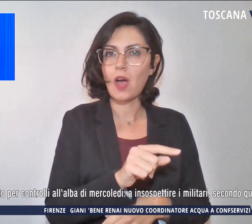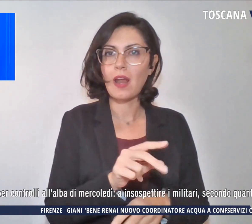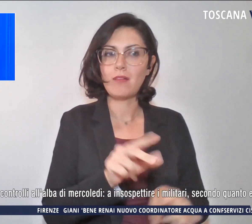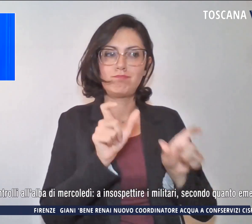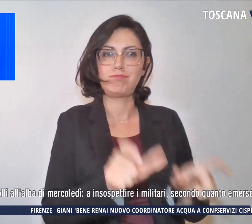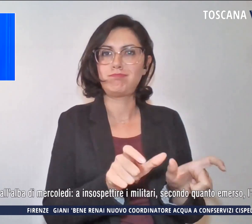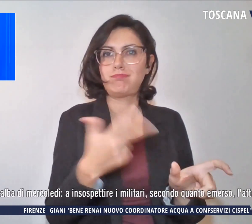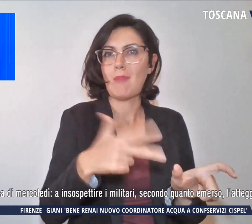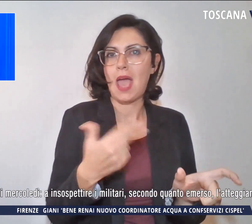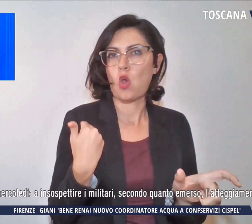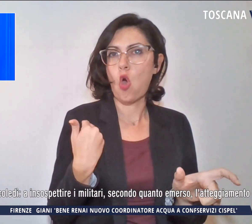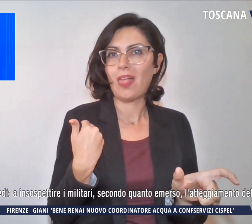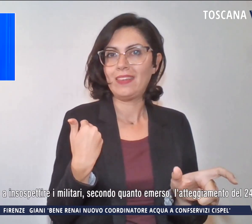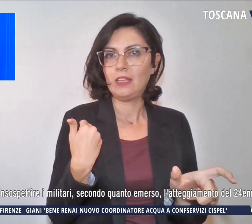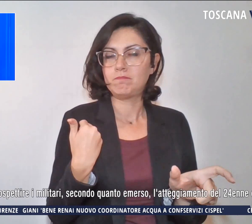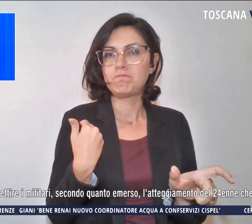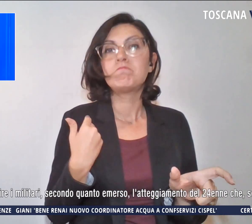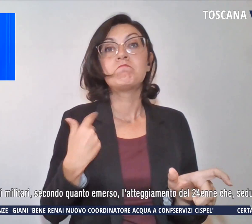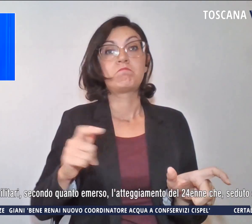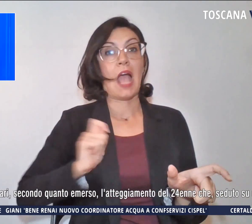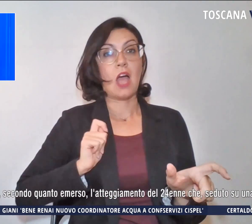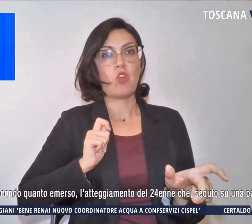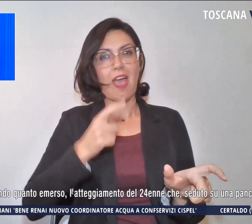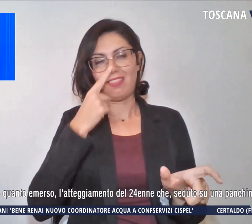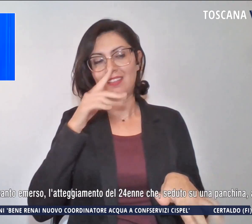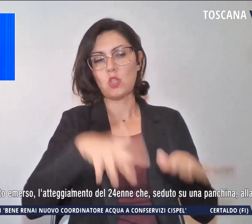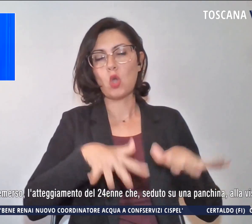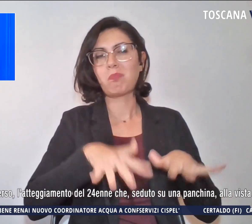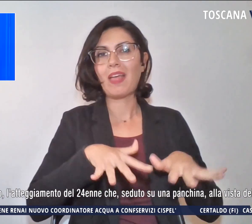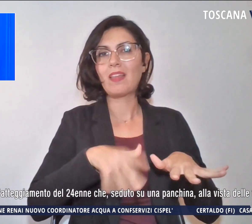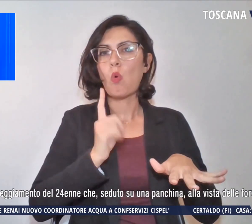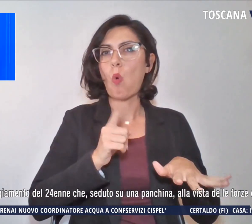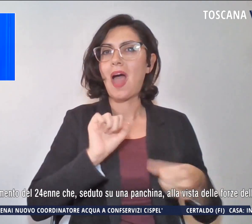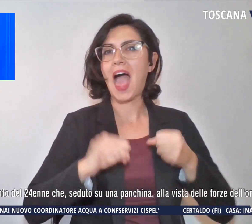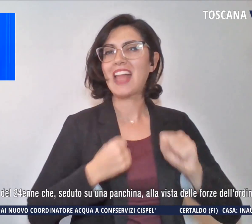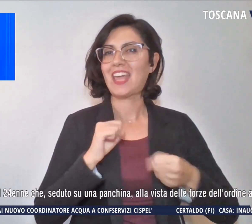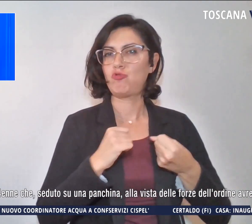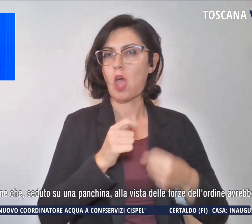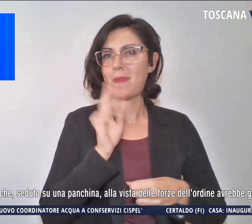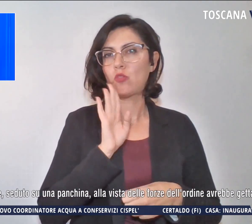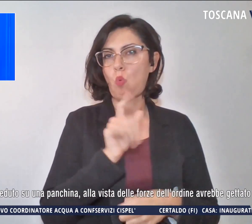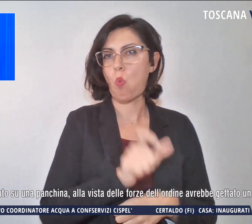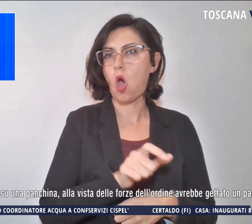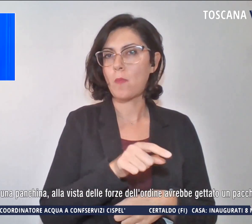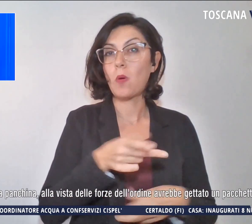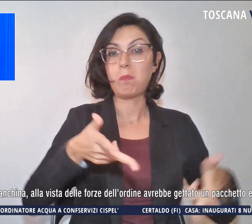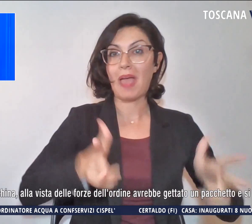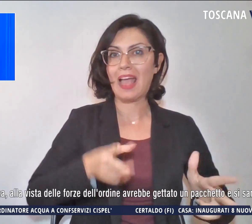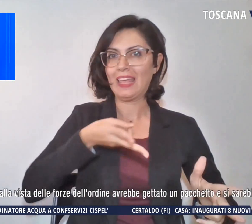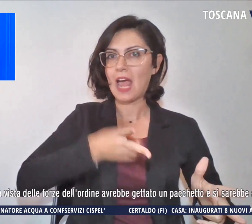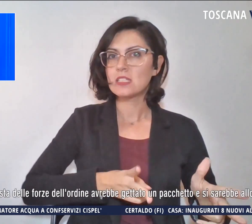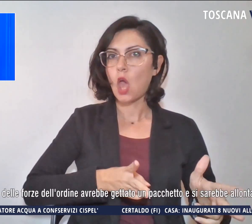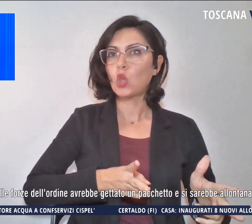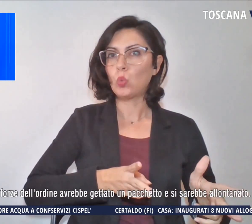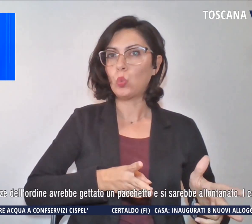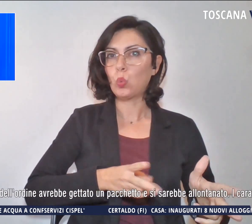a insospettire i militari l'atteggiamento dell'uomo che seduto su una panchina, alla vista